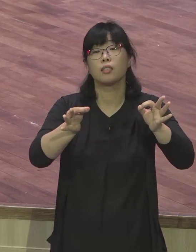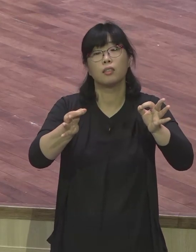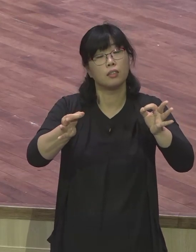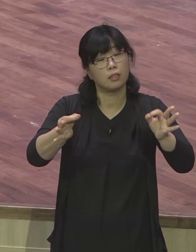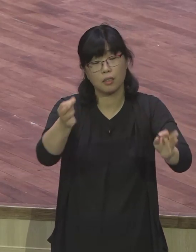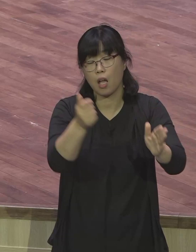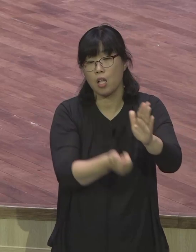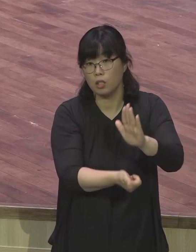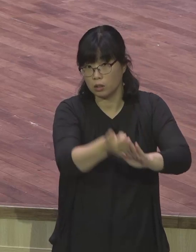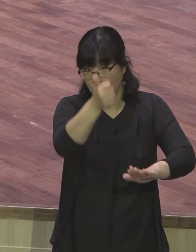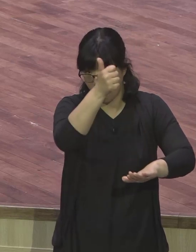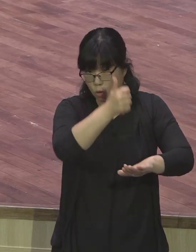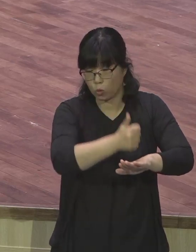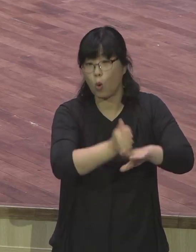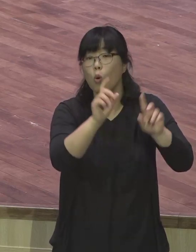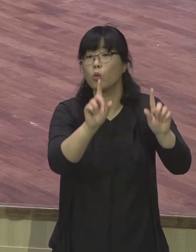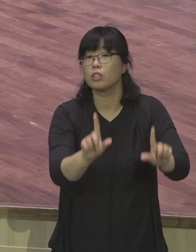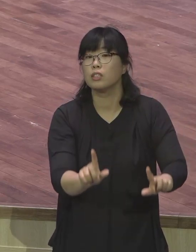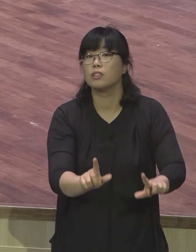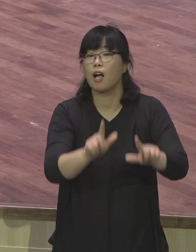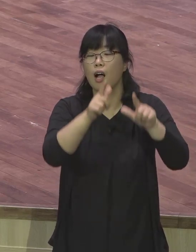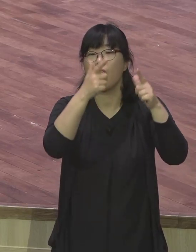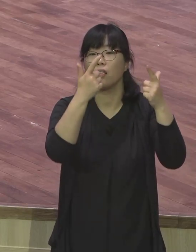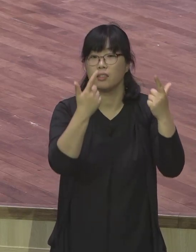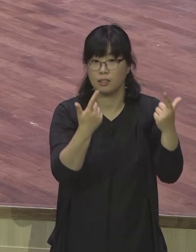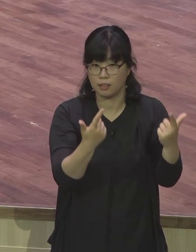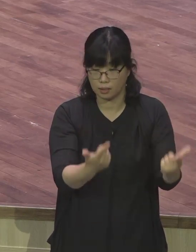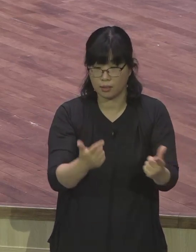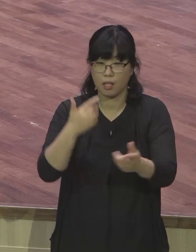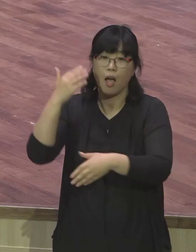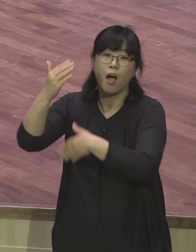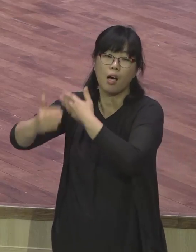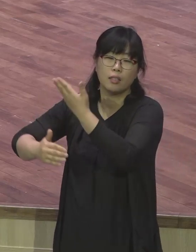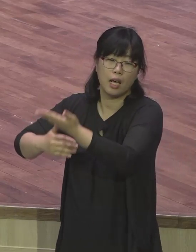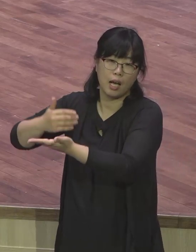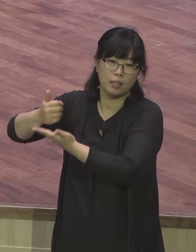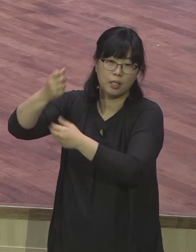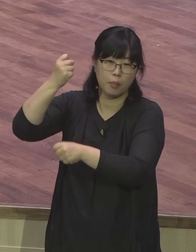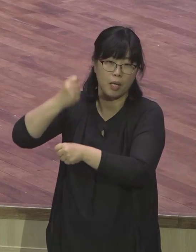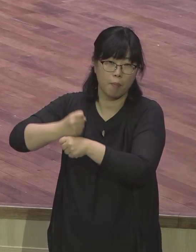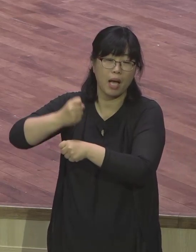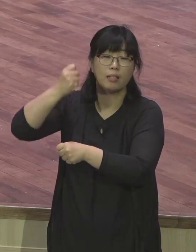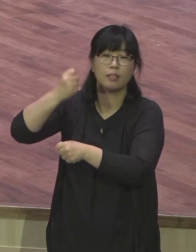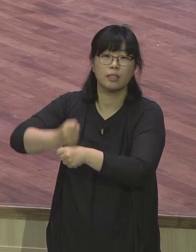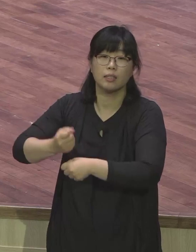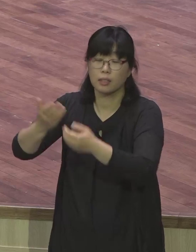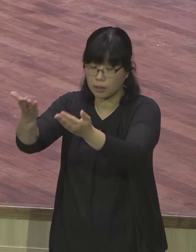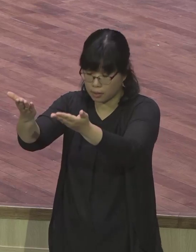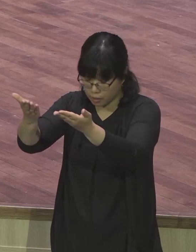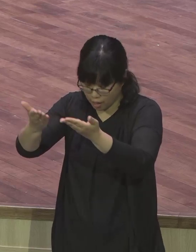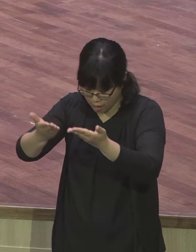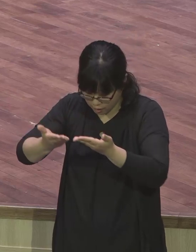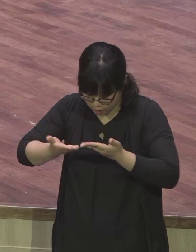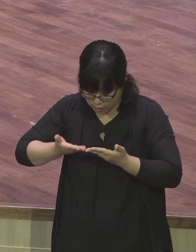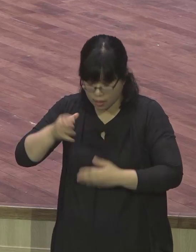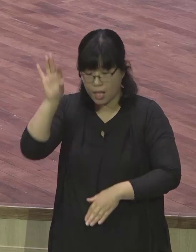성공이 나니 하나님이 만드신 나를